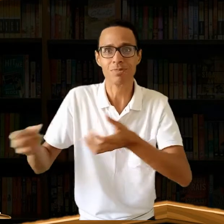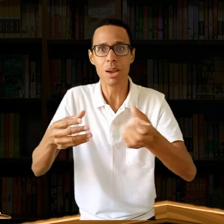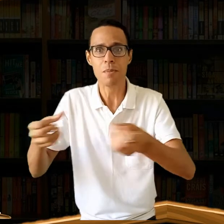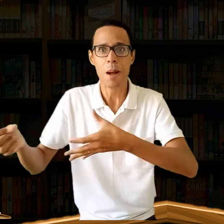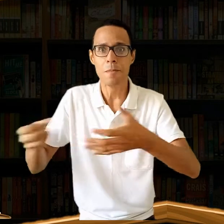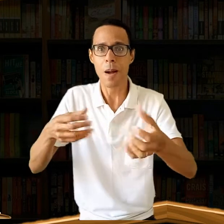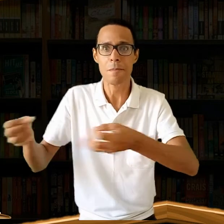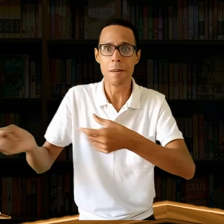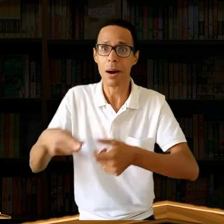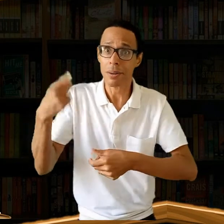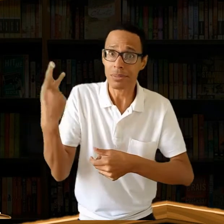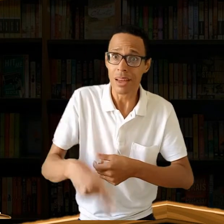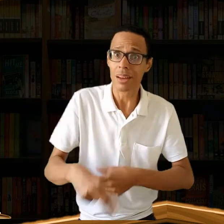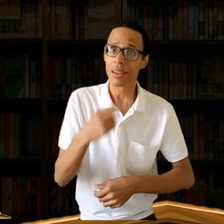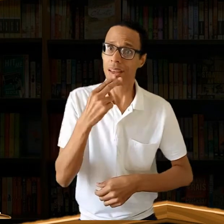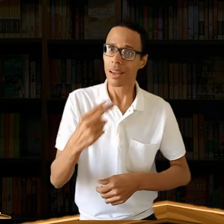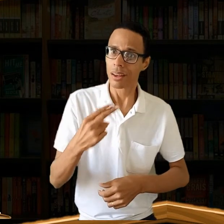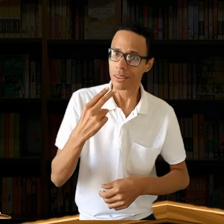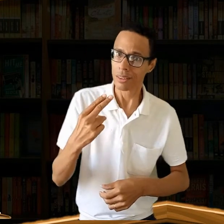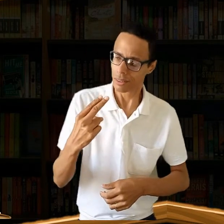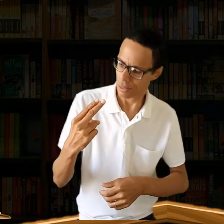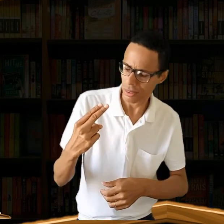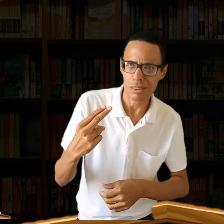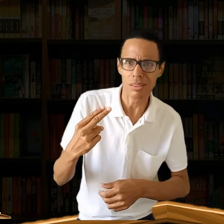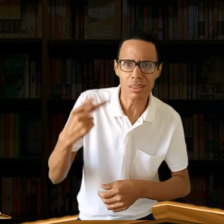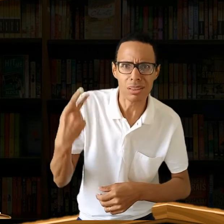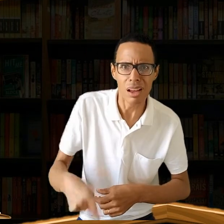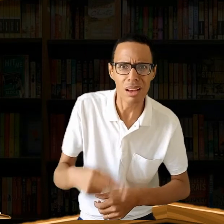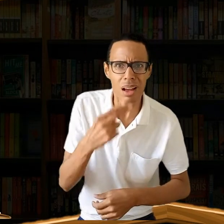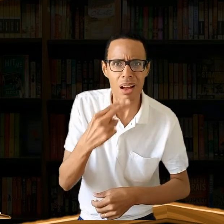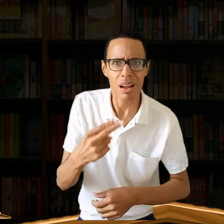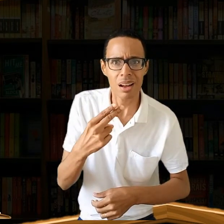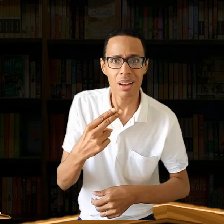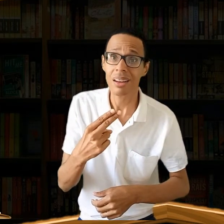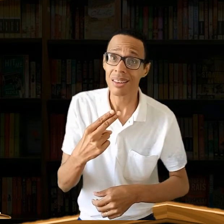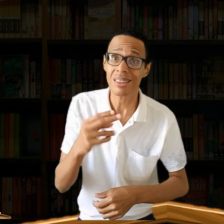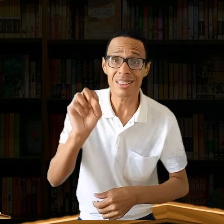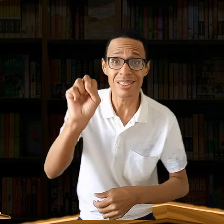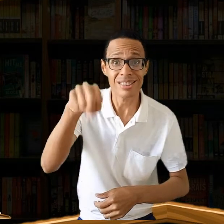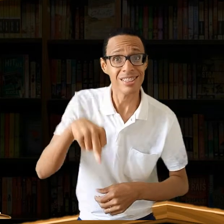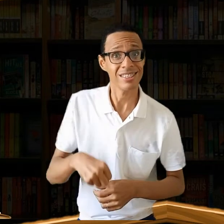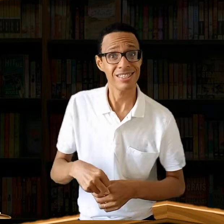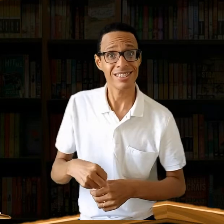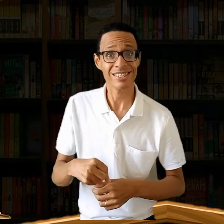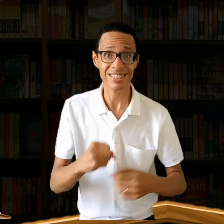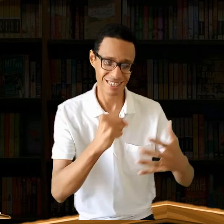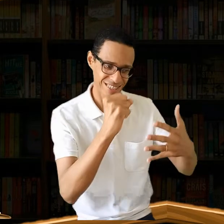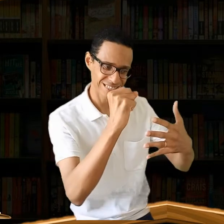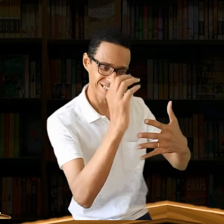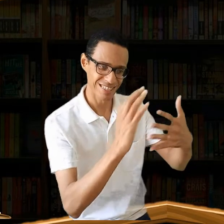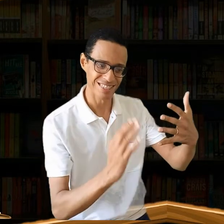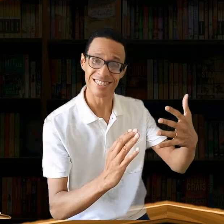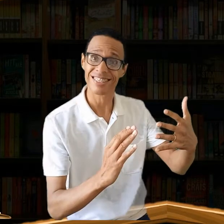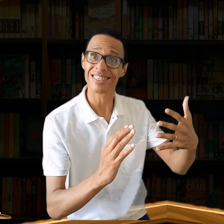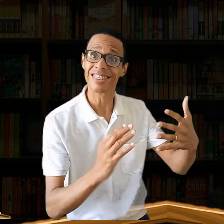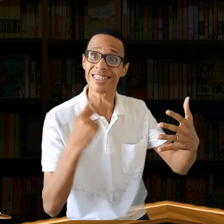preciosidades da nossa língua. Nossa língua? Sim, a língua